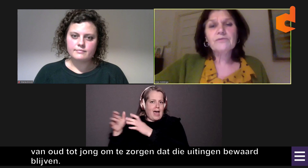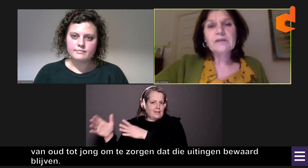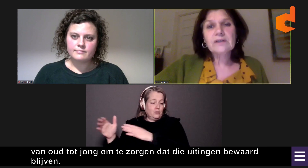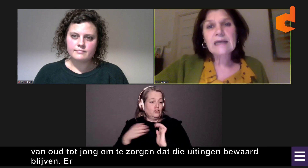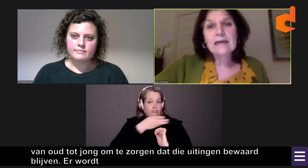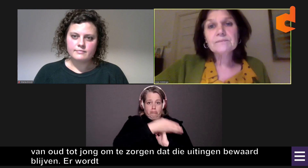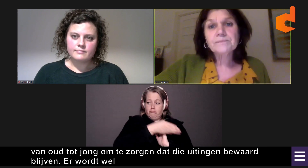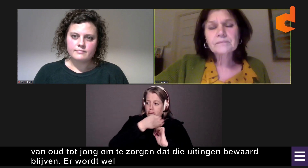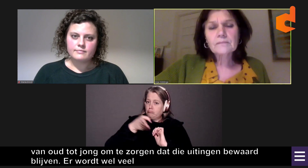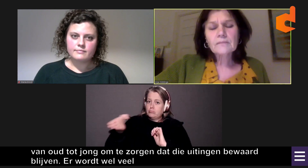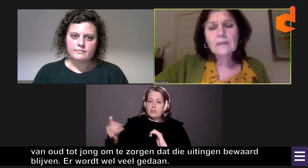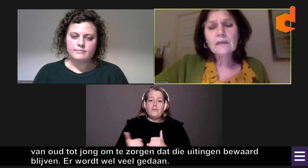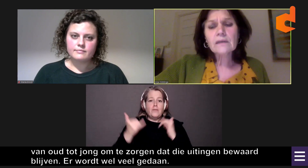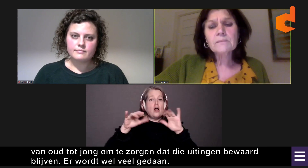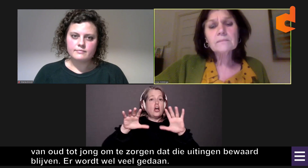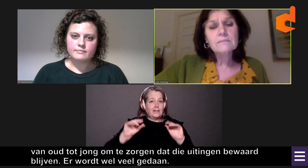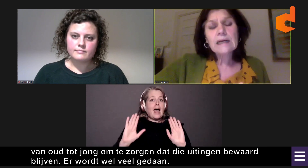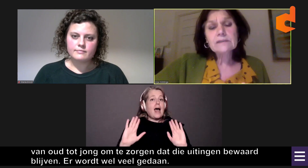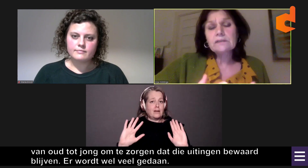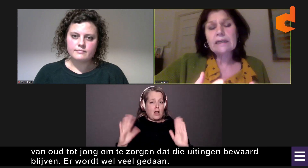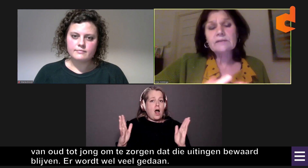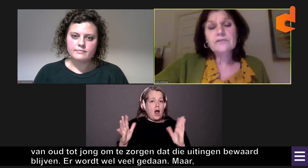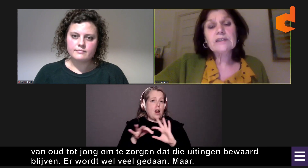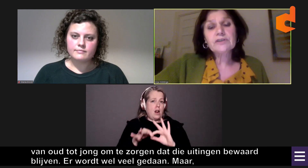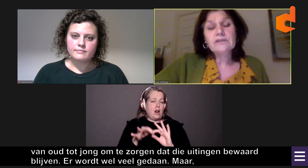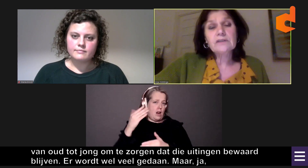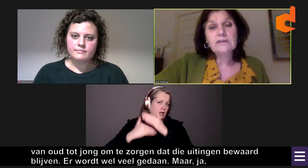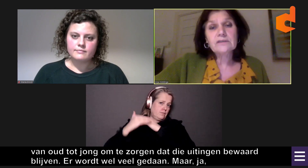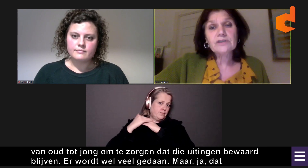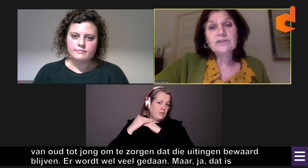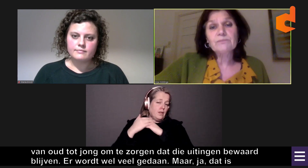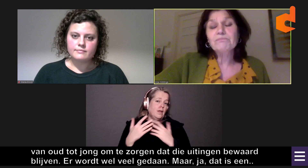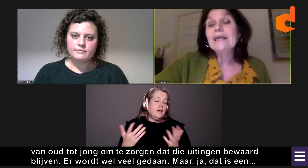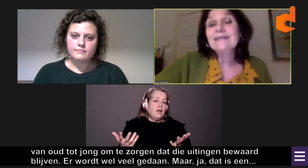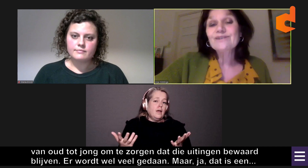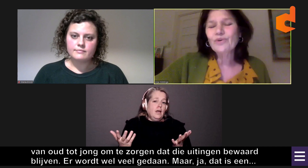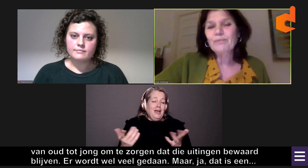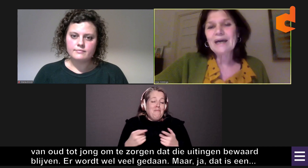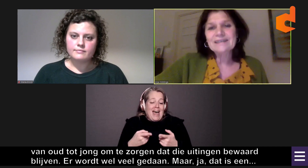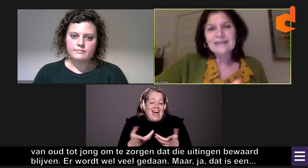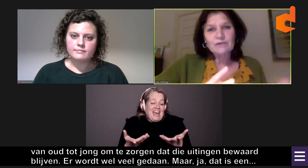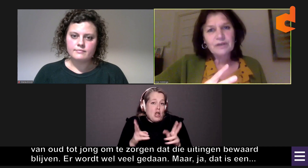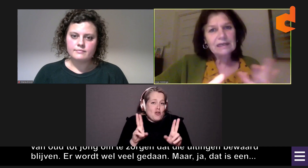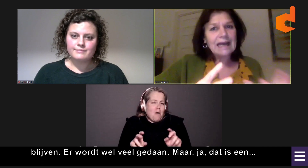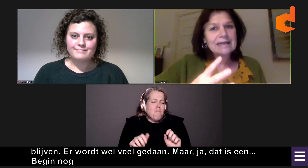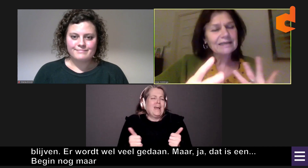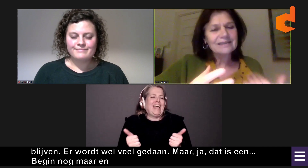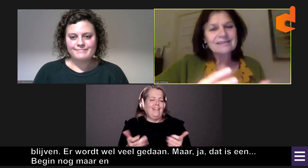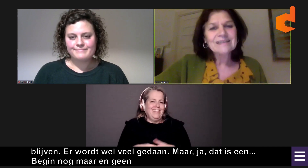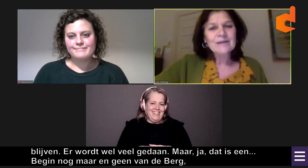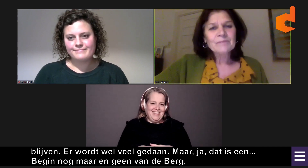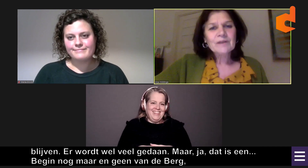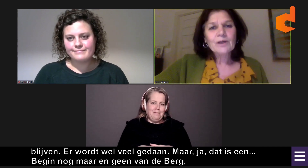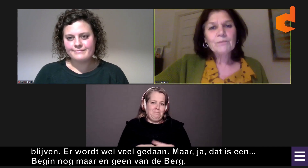best al veel gedaan. Maar ja, dat is een begin nog maar. En geen vergelijk